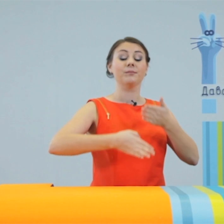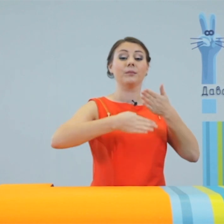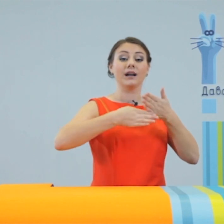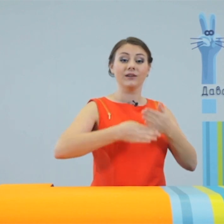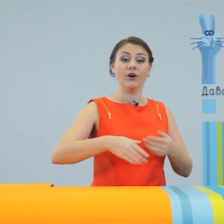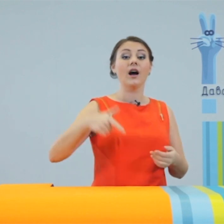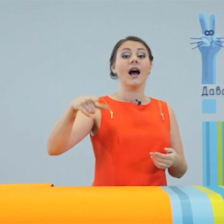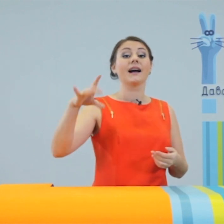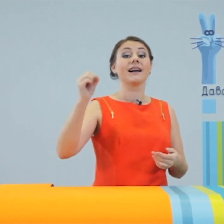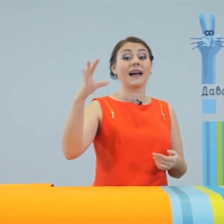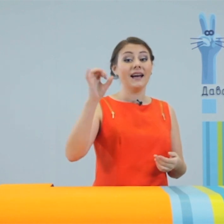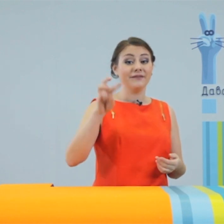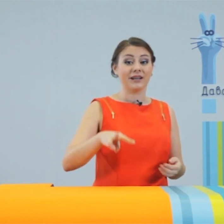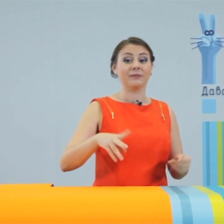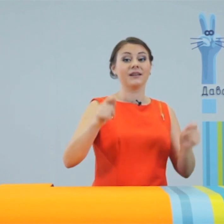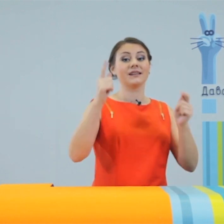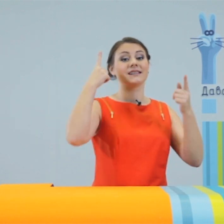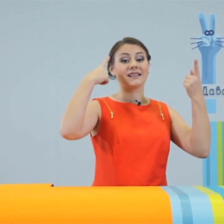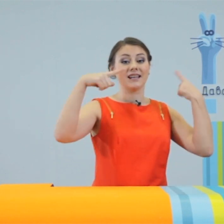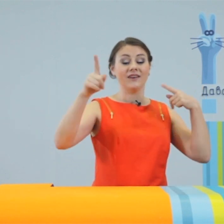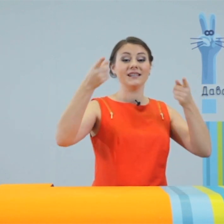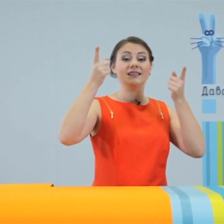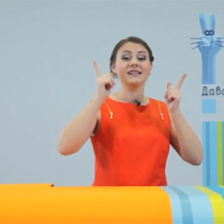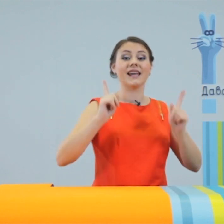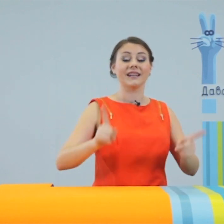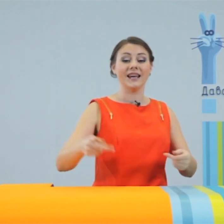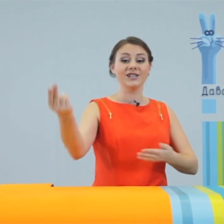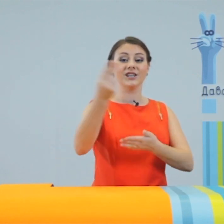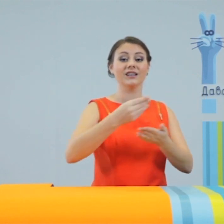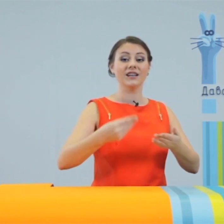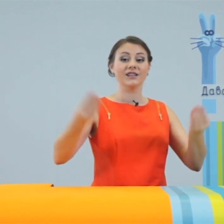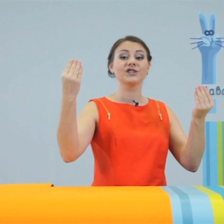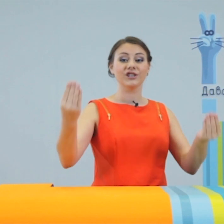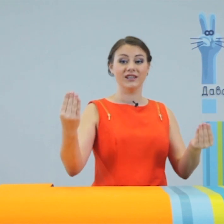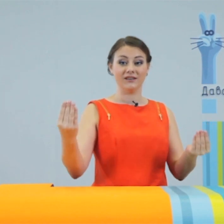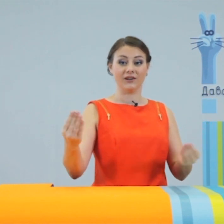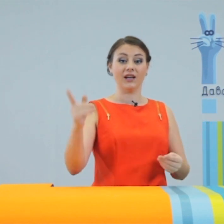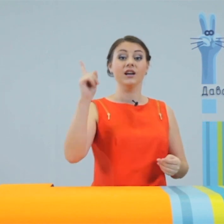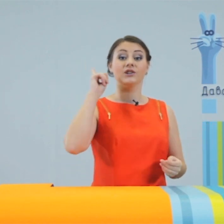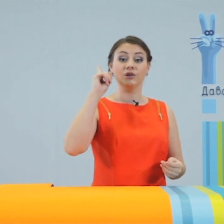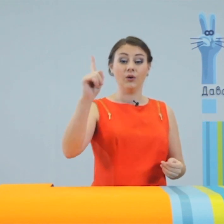помогло графферам создавать настоящие шедевры. Но